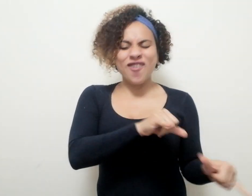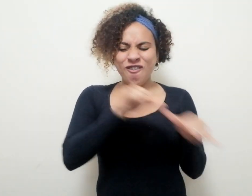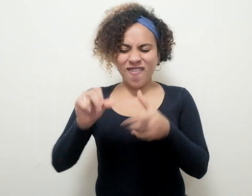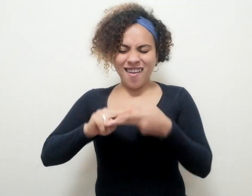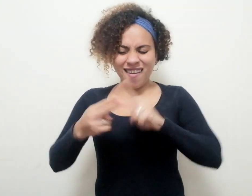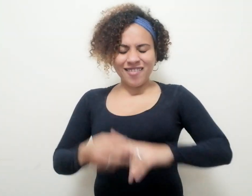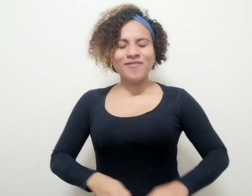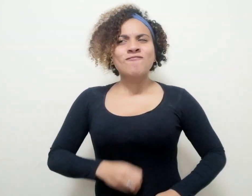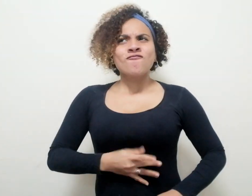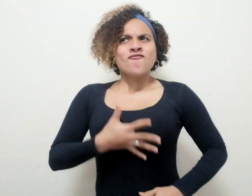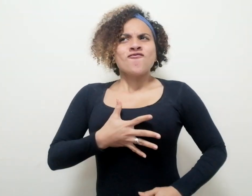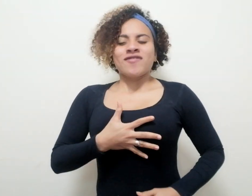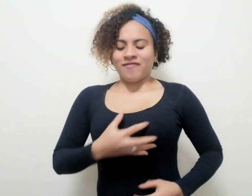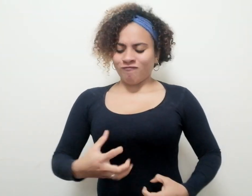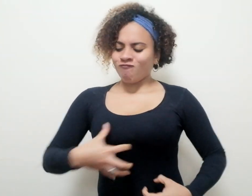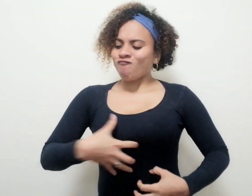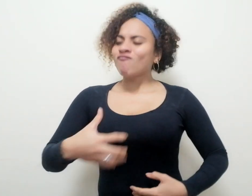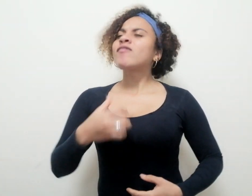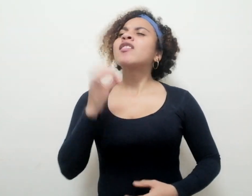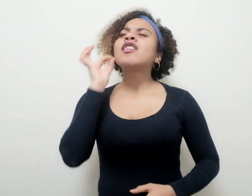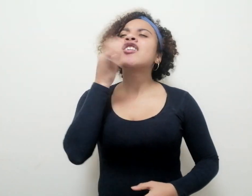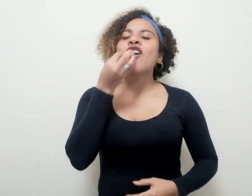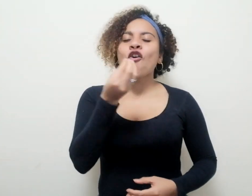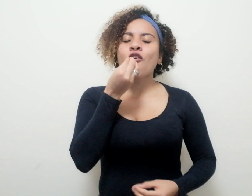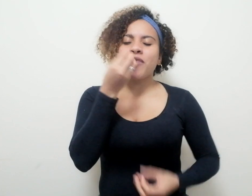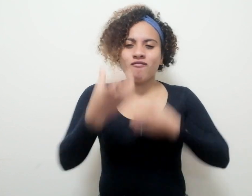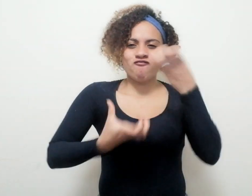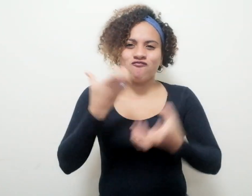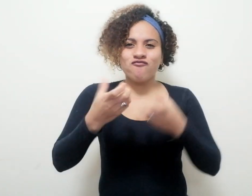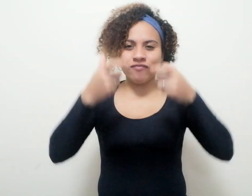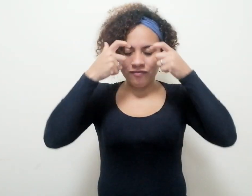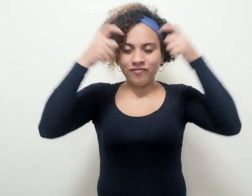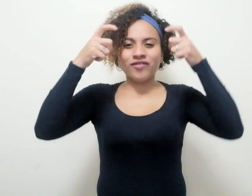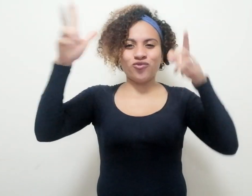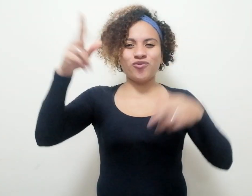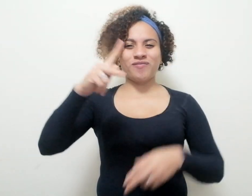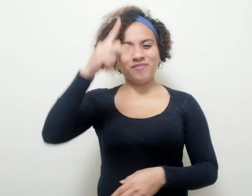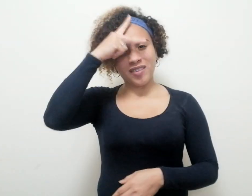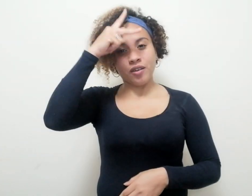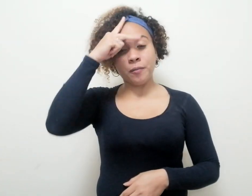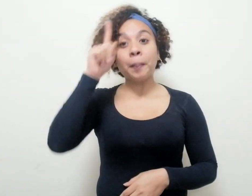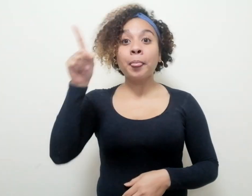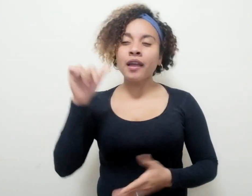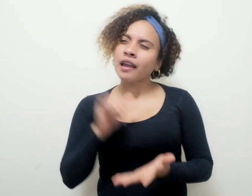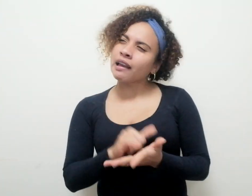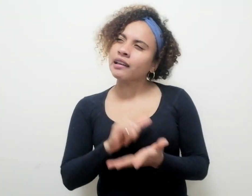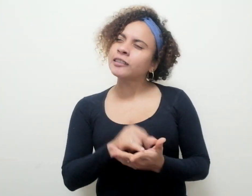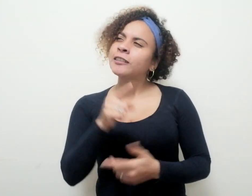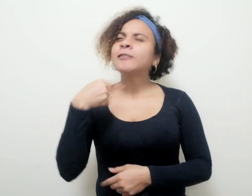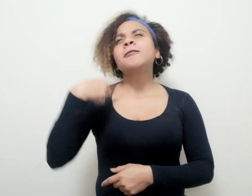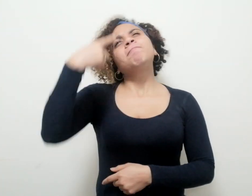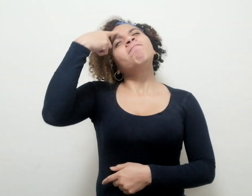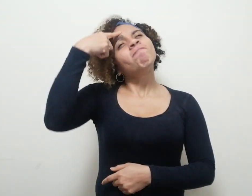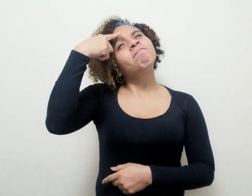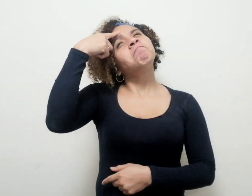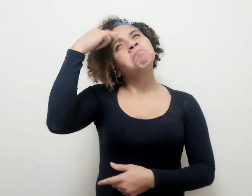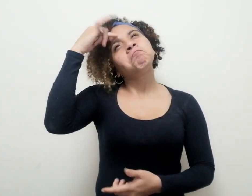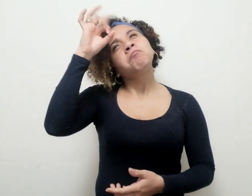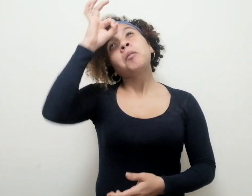digestivo de nuestra gastronomía. Y animado en esa ingenua creencia, determinaba